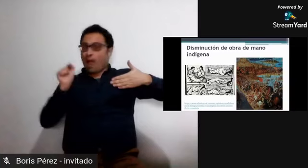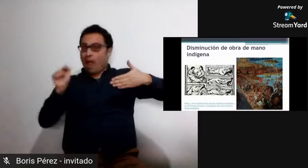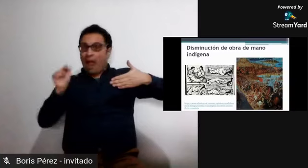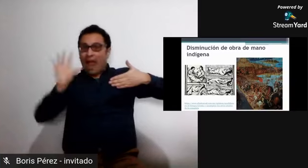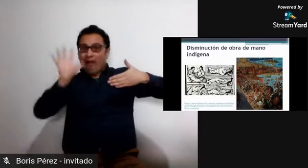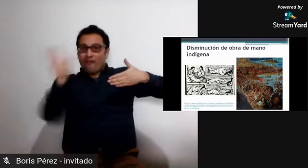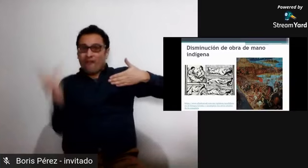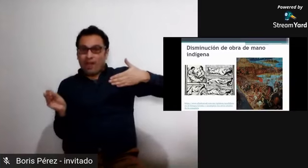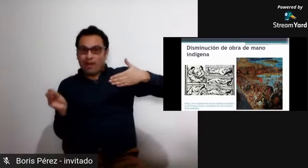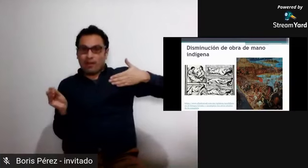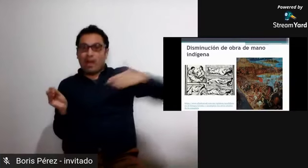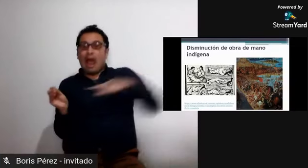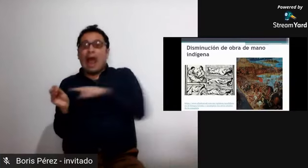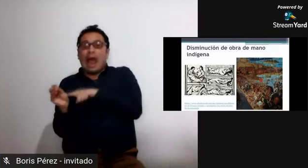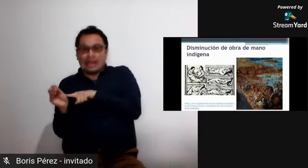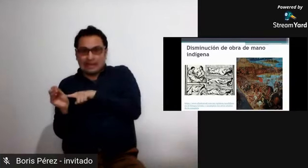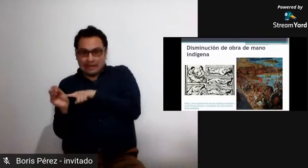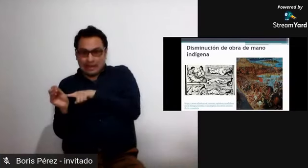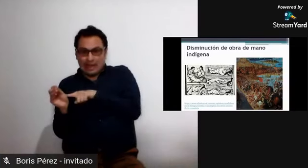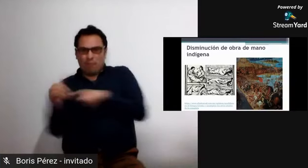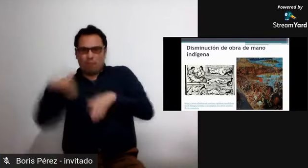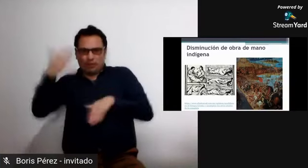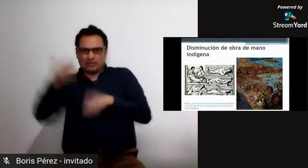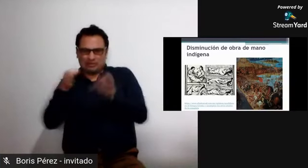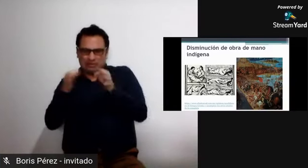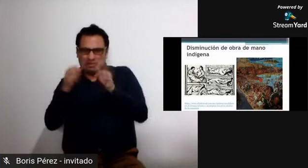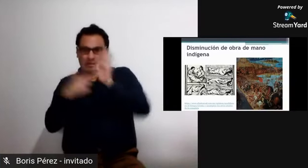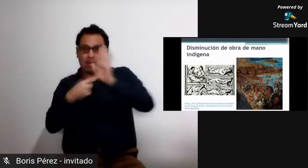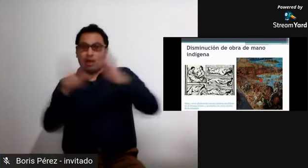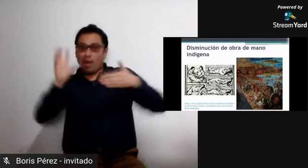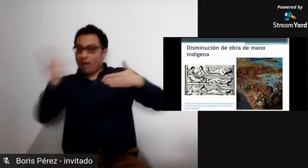principalmente del continente africano